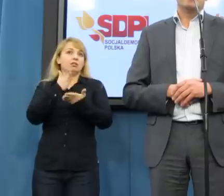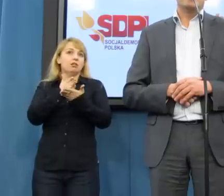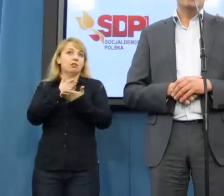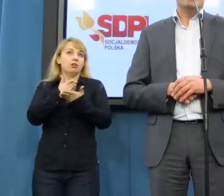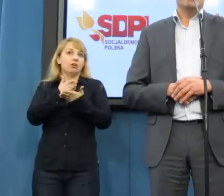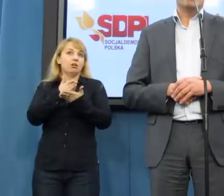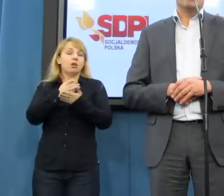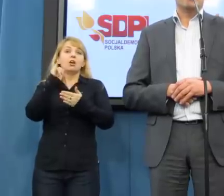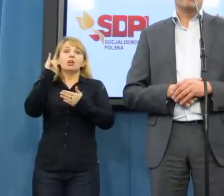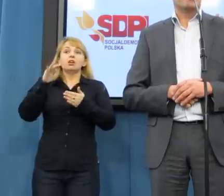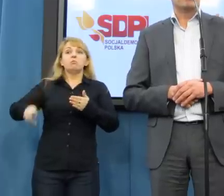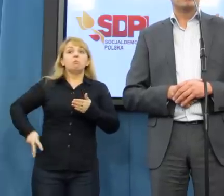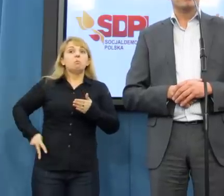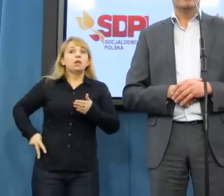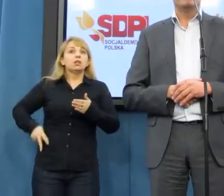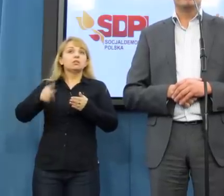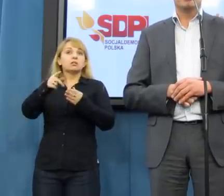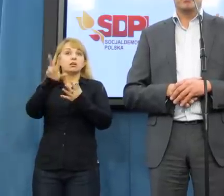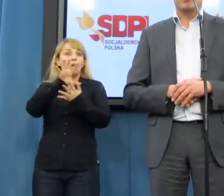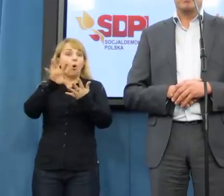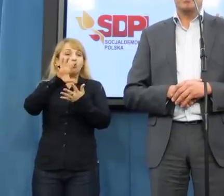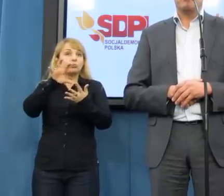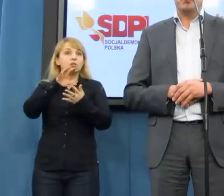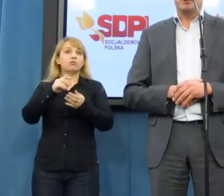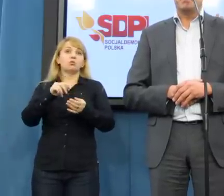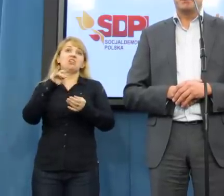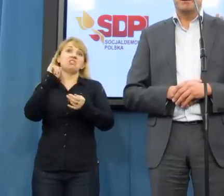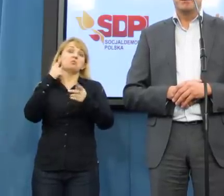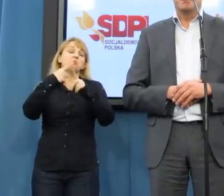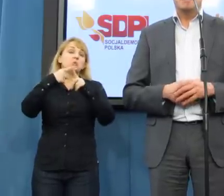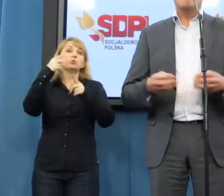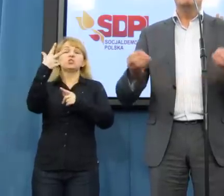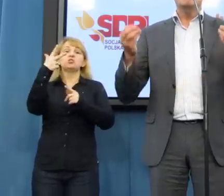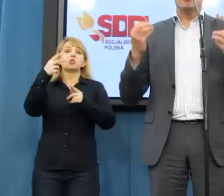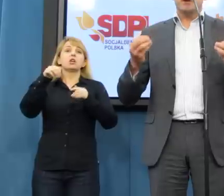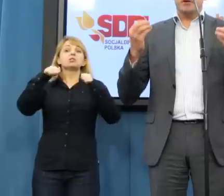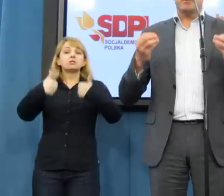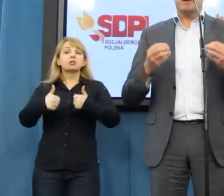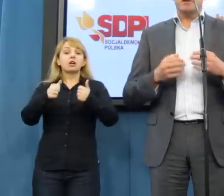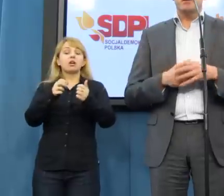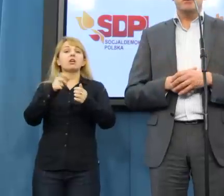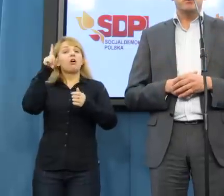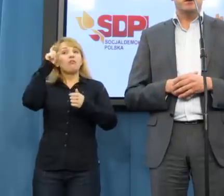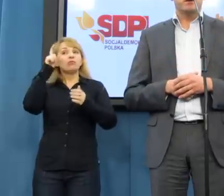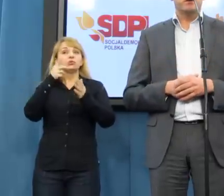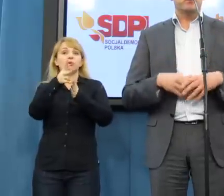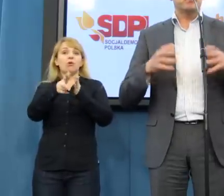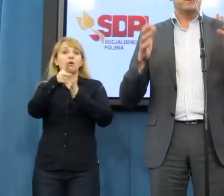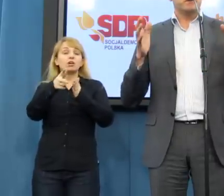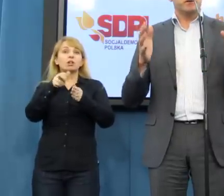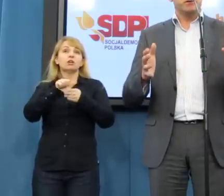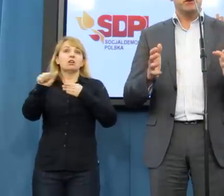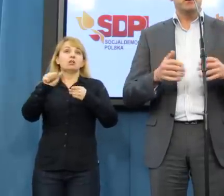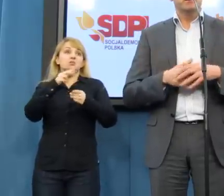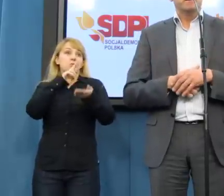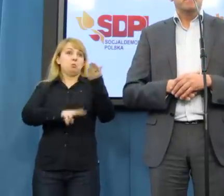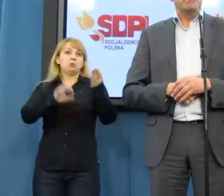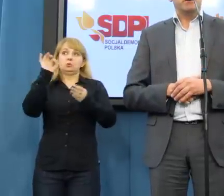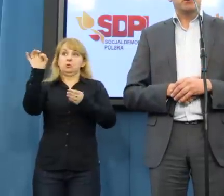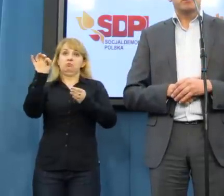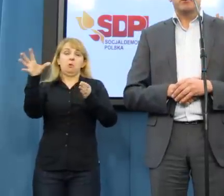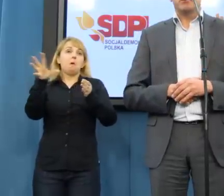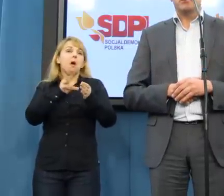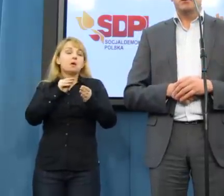swojej gestii Ministerstwo Infrastruktury i 3, które ma Policja. A mimo tego wskaźniki śmiertelności, wskaźniki